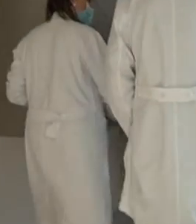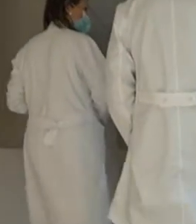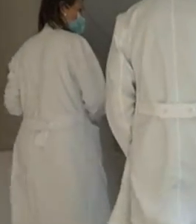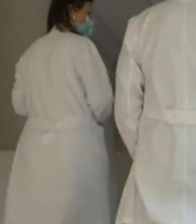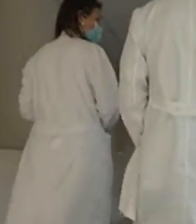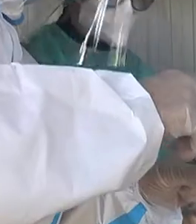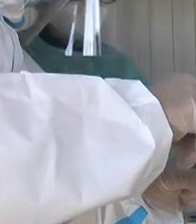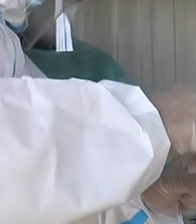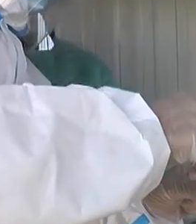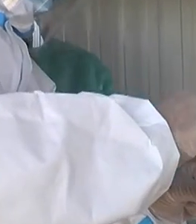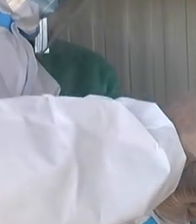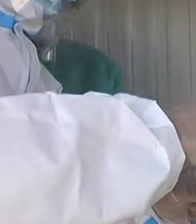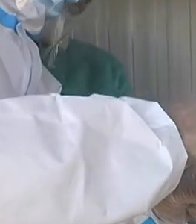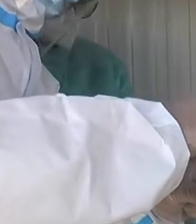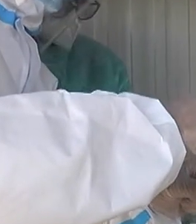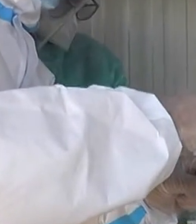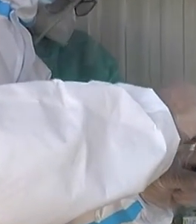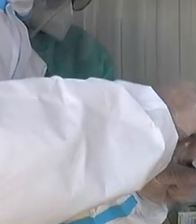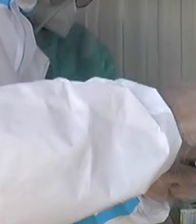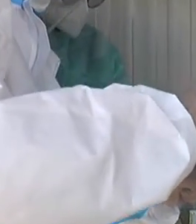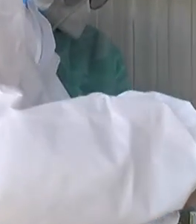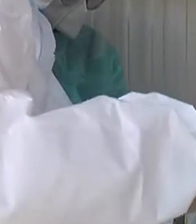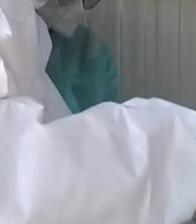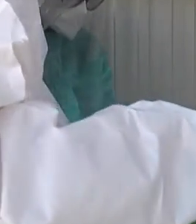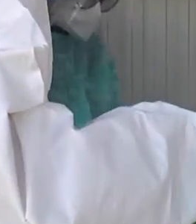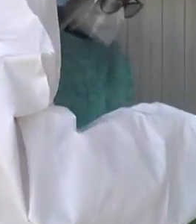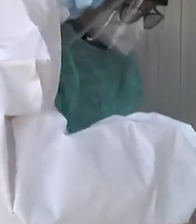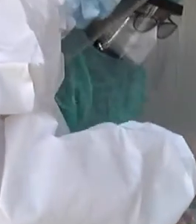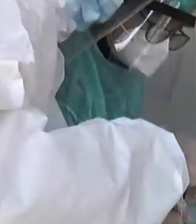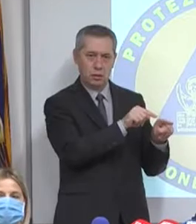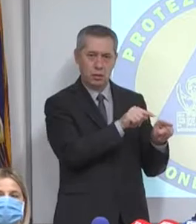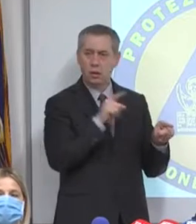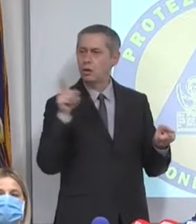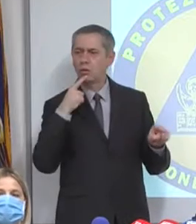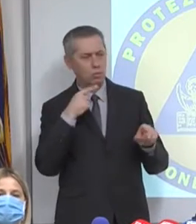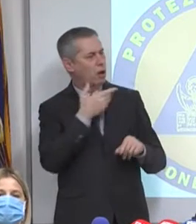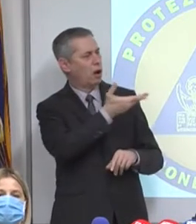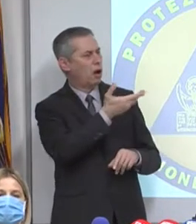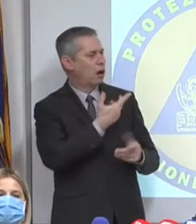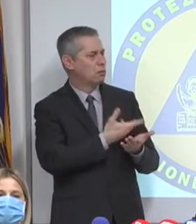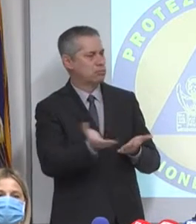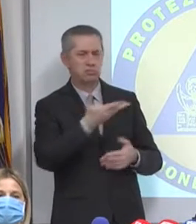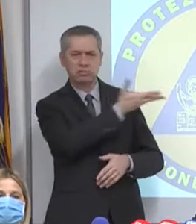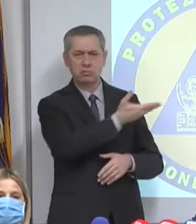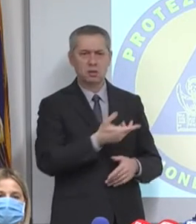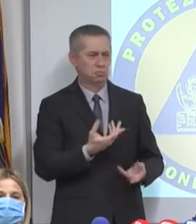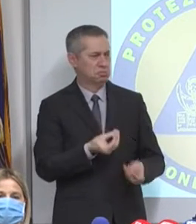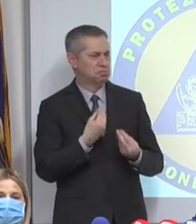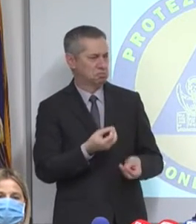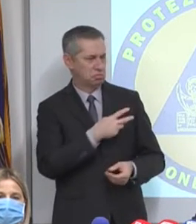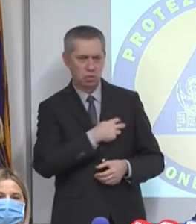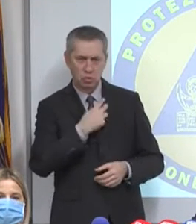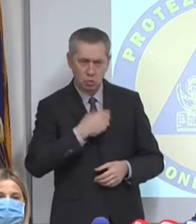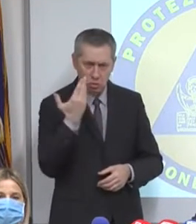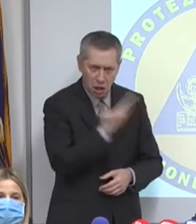attribuite le scelte ora contestate vengano tacciati da gente che passa per strada. Che vengono tacciati con delle persone talmente disumani